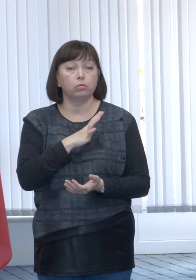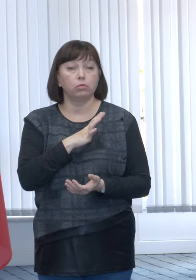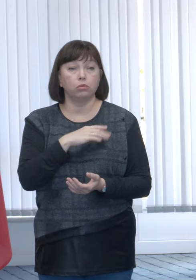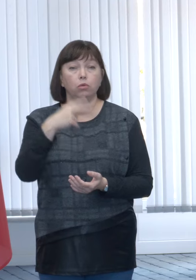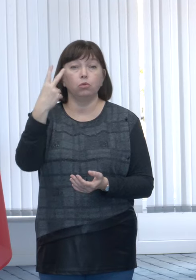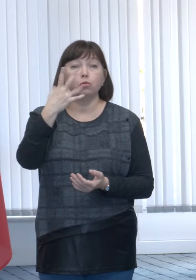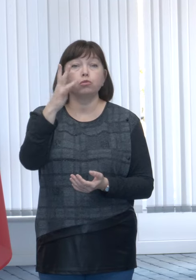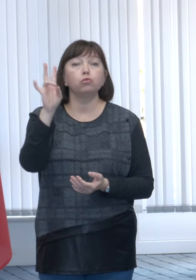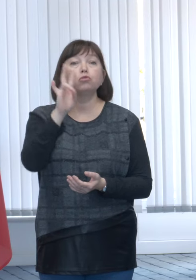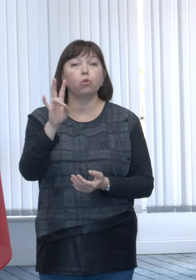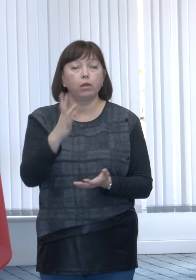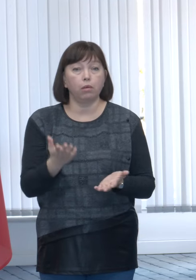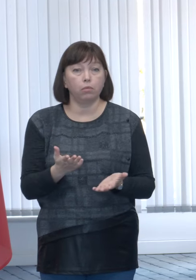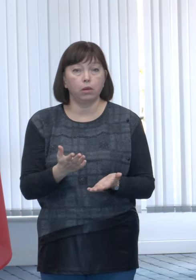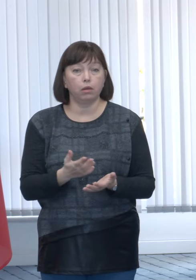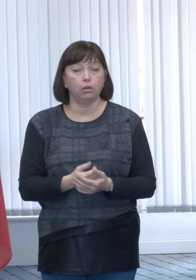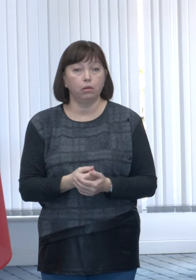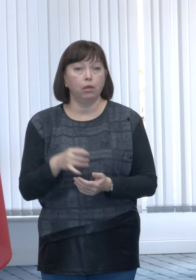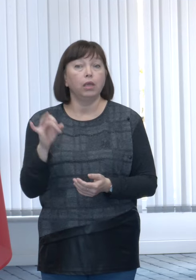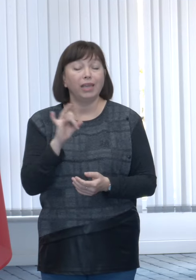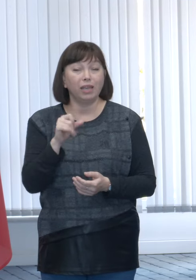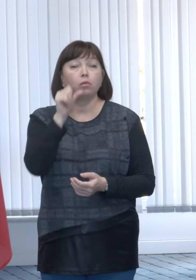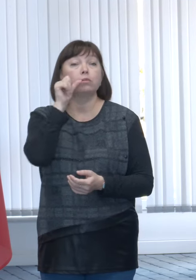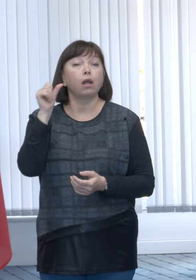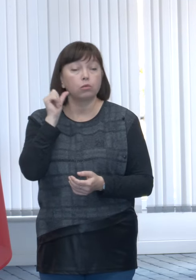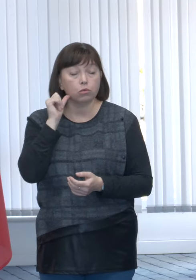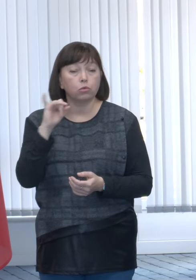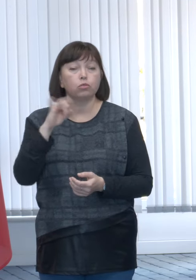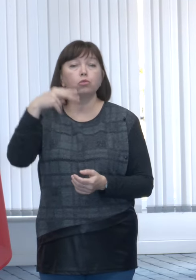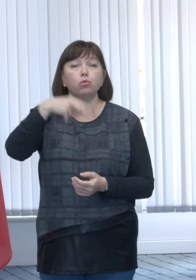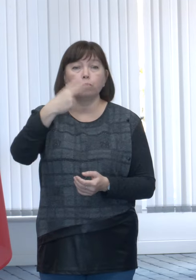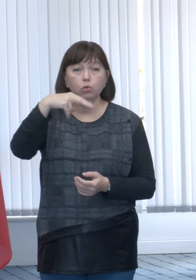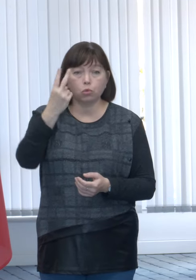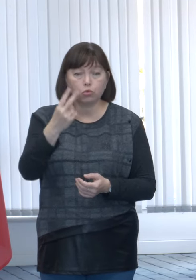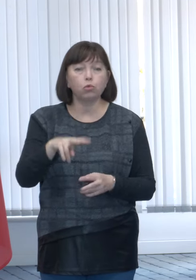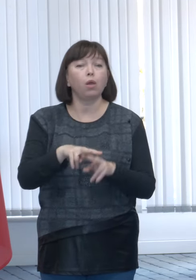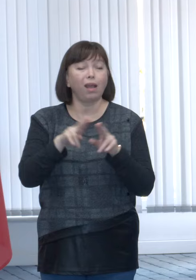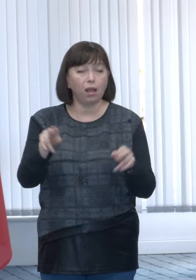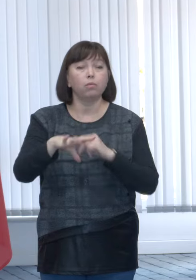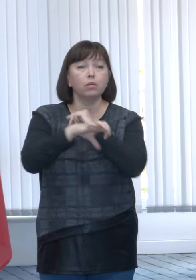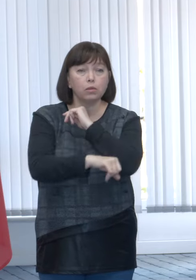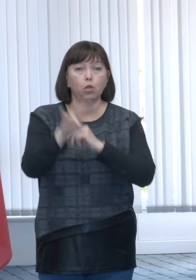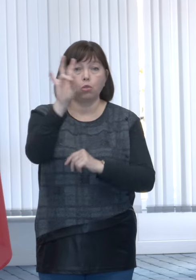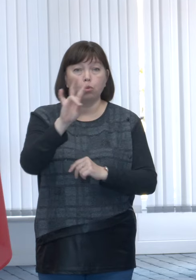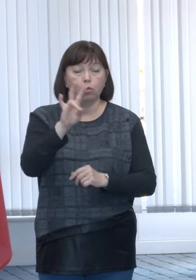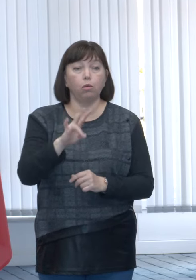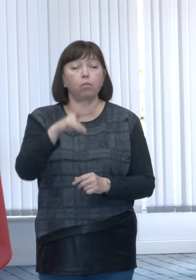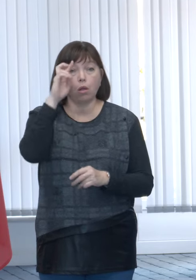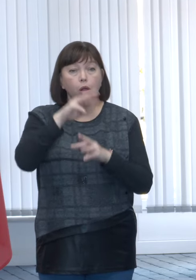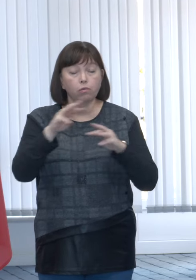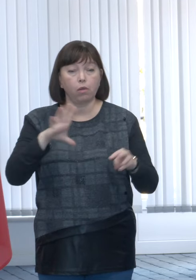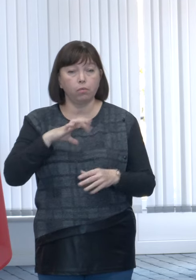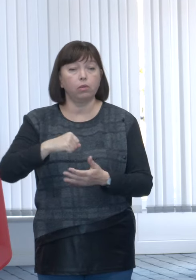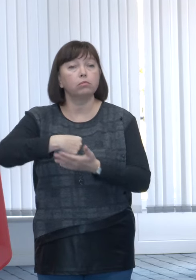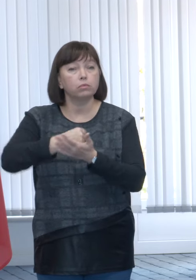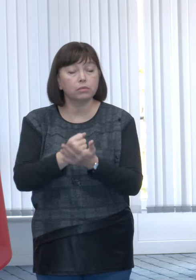25 noiembrie. Deci, și anul trecut, și în 2022, la sfârșitul lunii noiembrie, în guvern, am